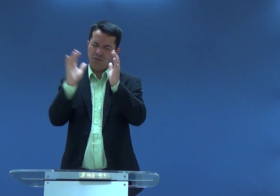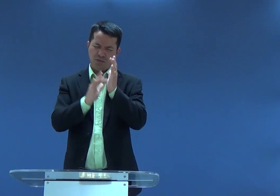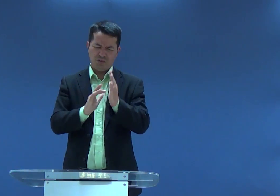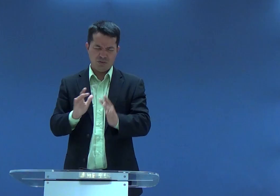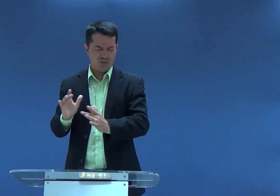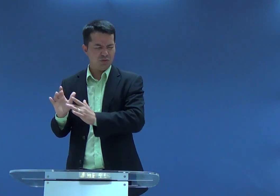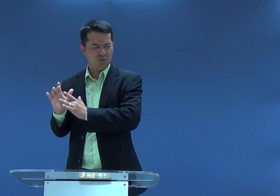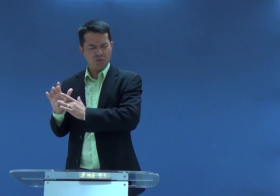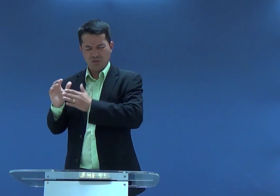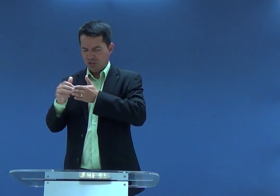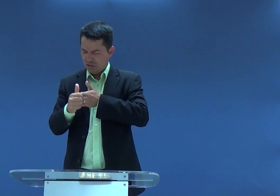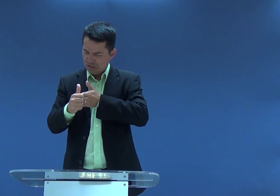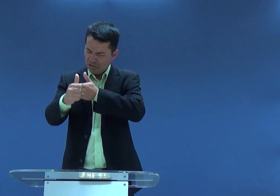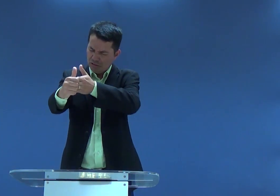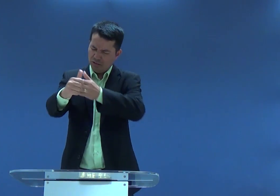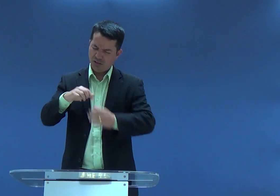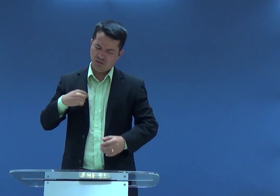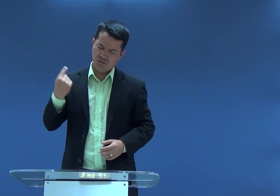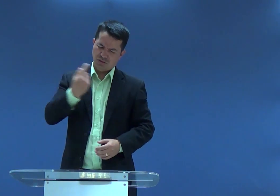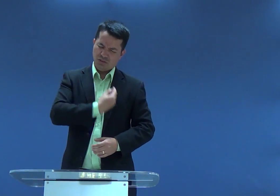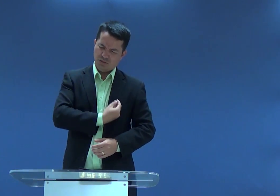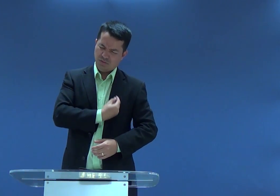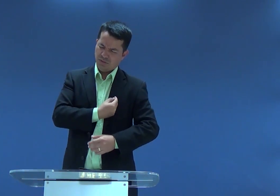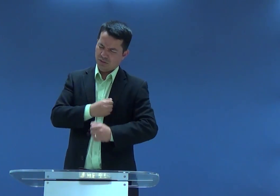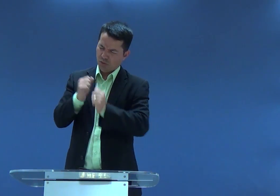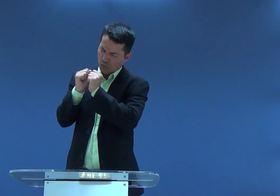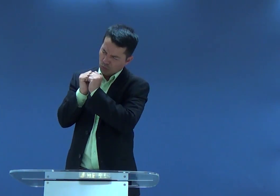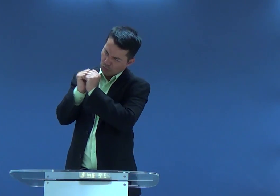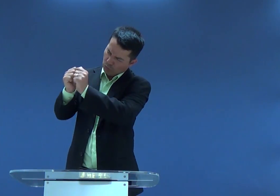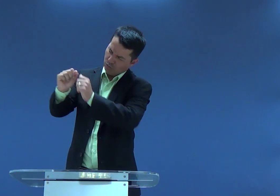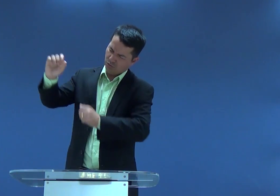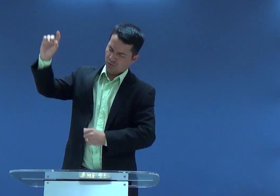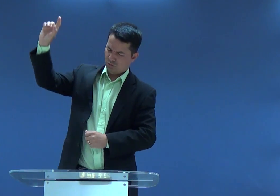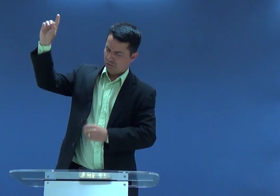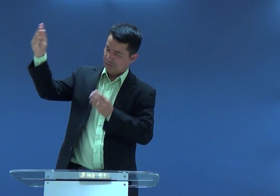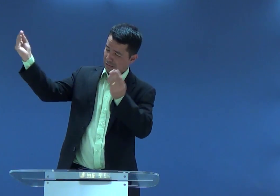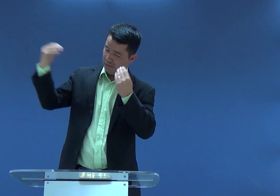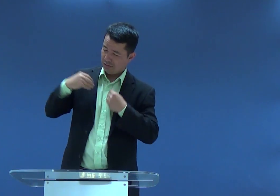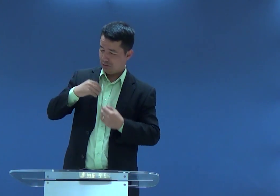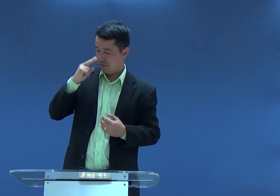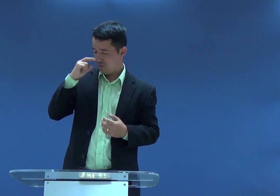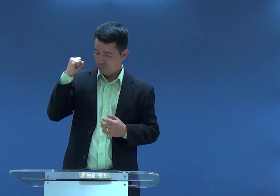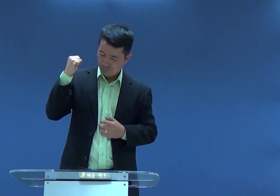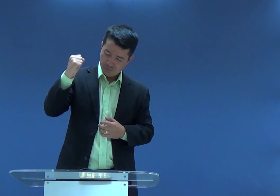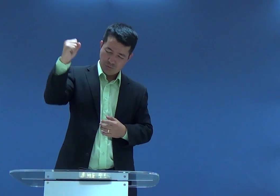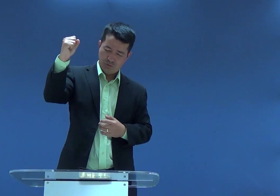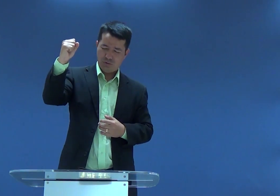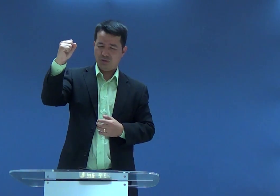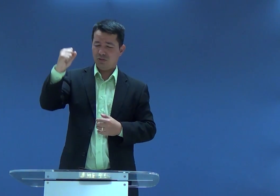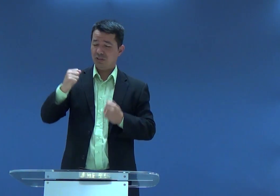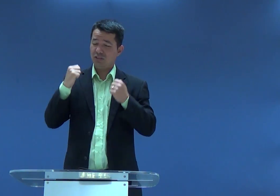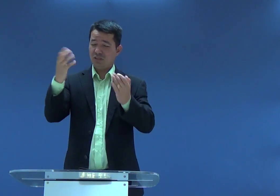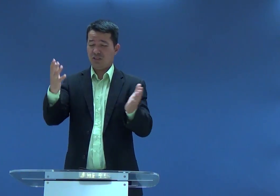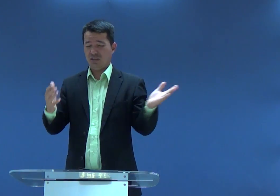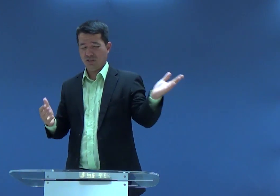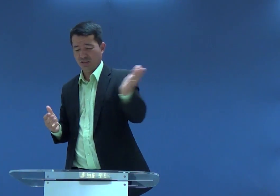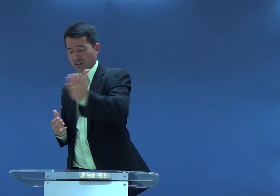em nome de Jesus, guia-nos, guia nossas vidas, Deus, para que nós possamos lidar com o Senhor, nos dê mais